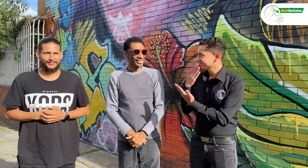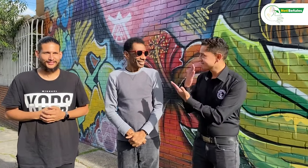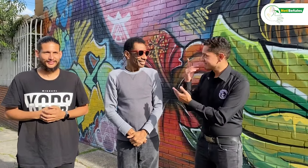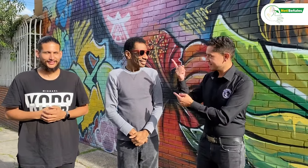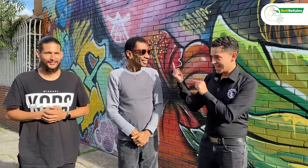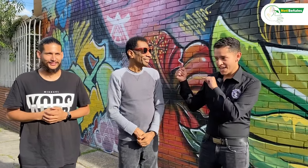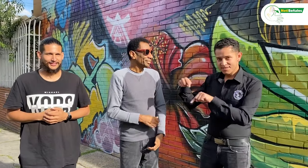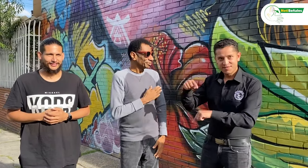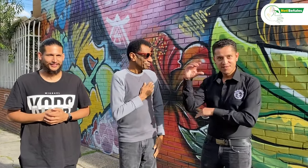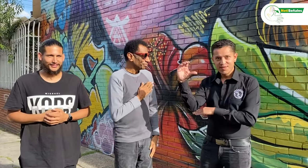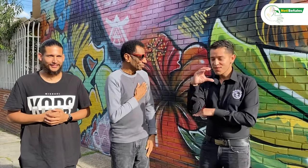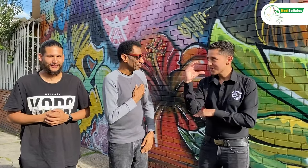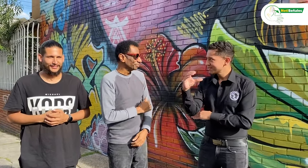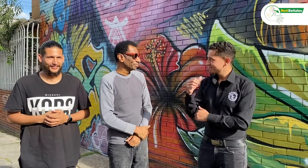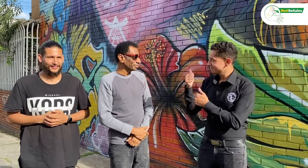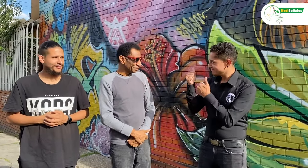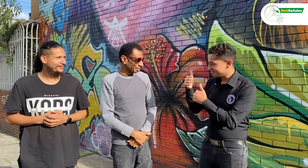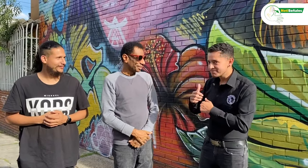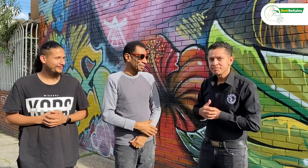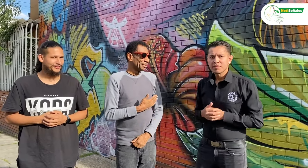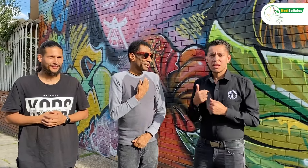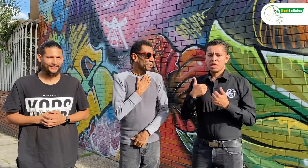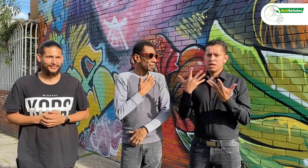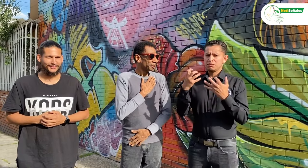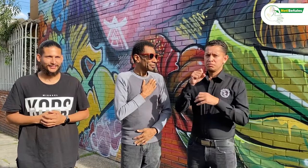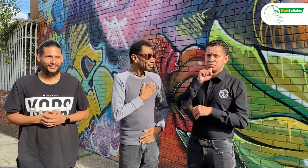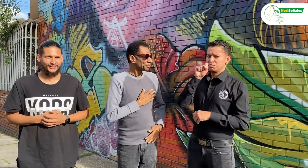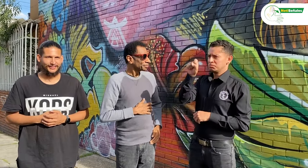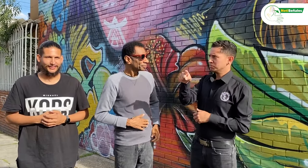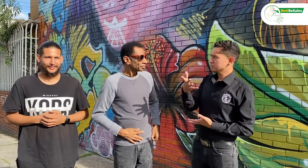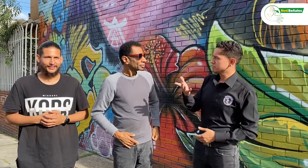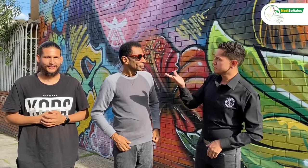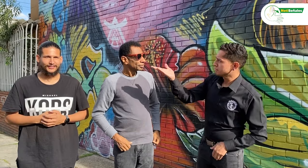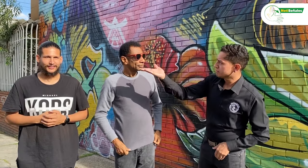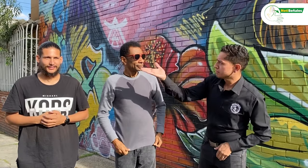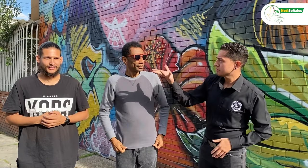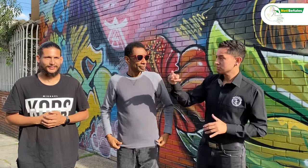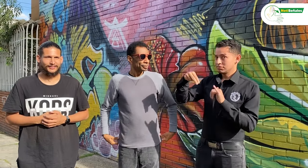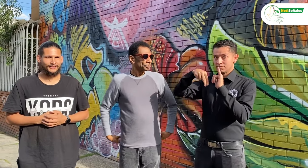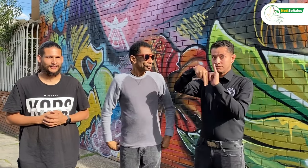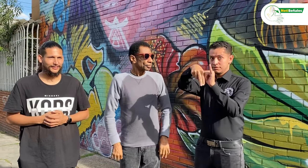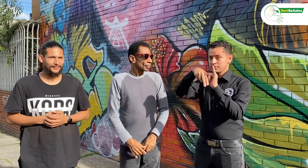Gracias por estar acá en Colombia. Ahora te pregunto, ¿qué actividades se realizan en FECISOR?